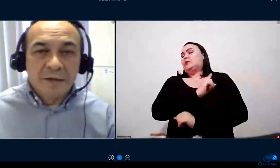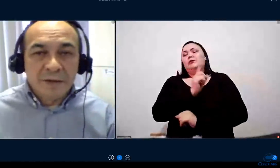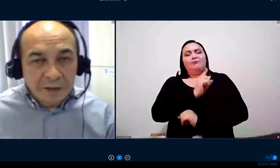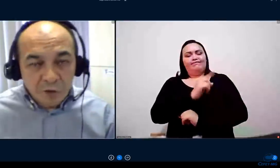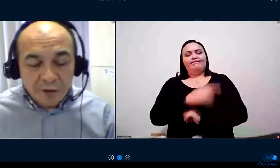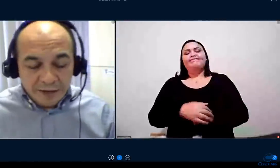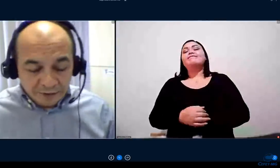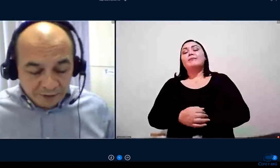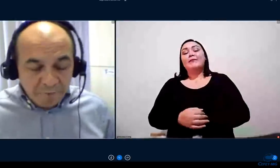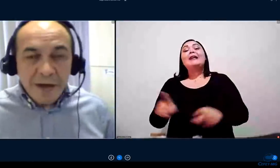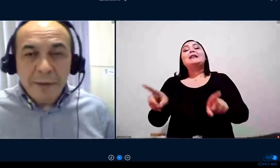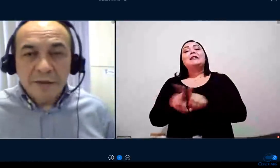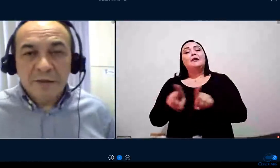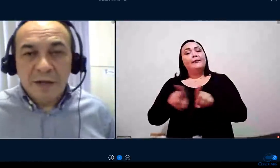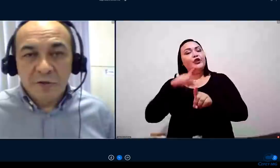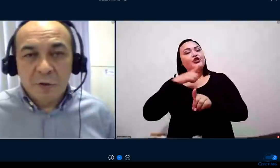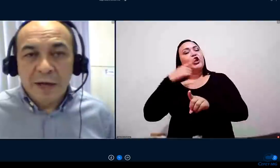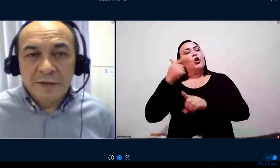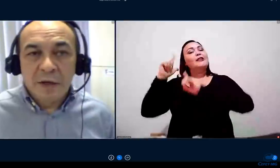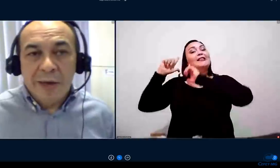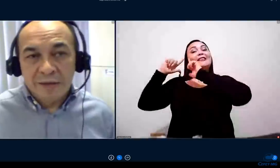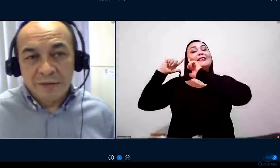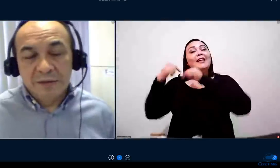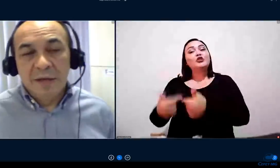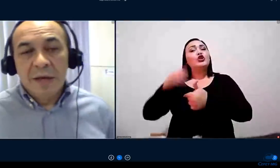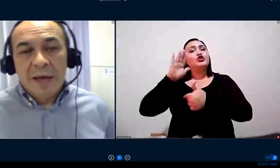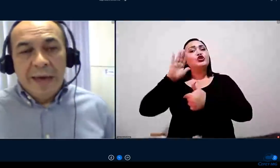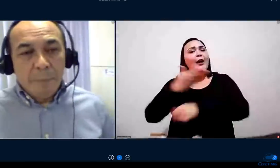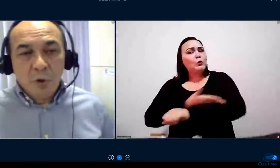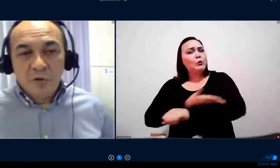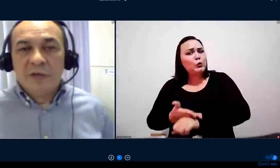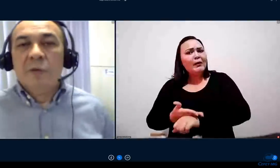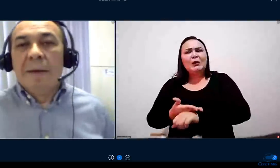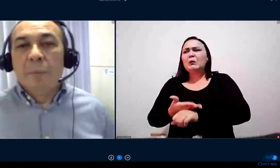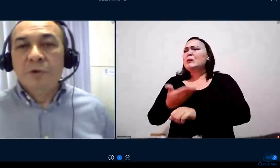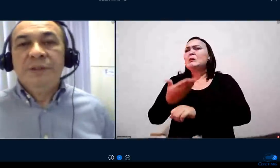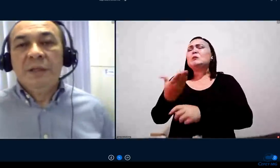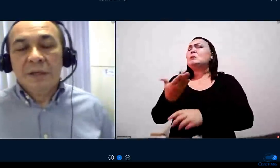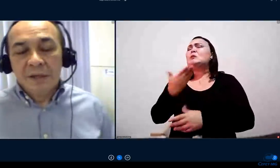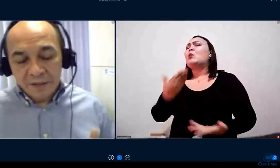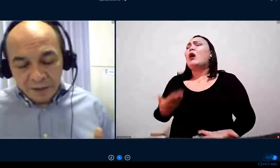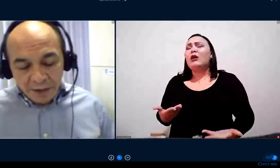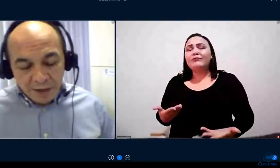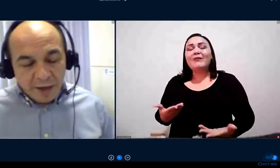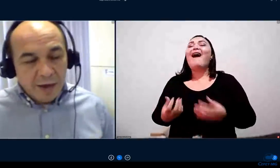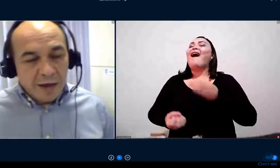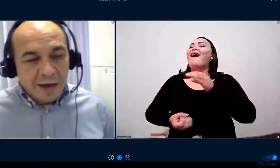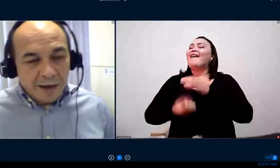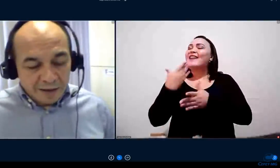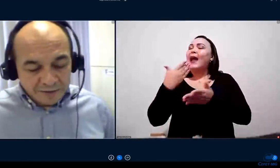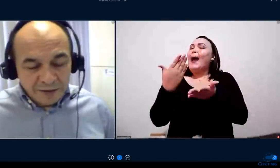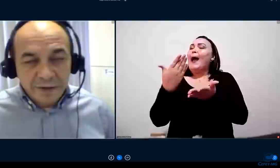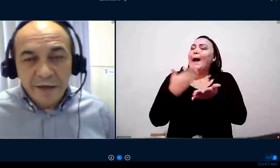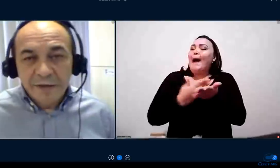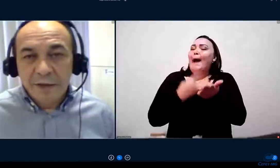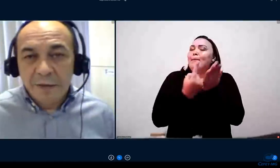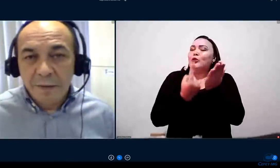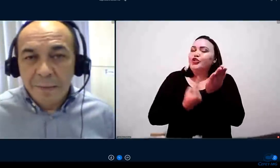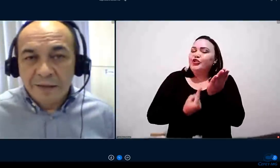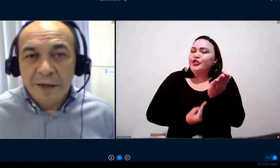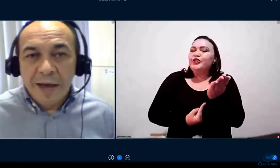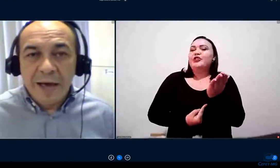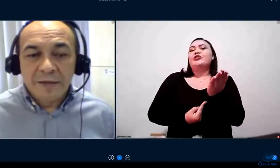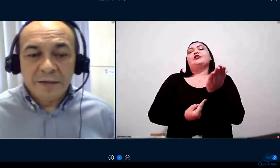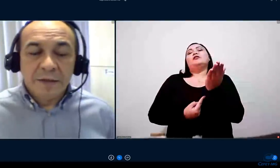ferramentas tradicionais. Que ferramentas tradicionais são essas? É a produção de apostilas, é a cedência